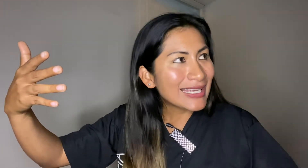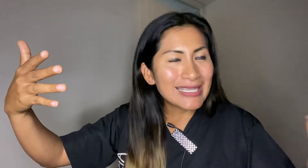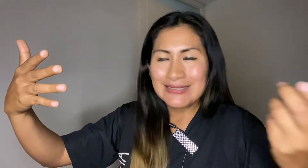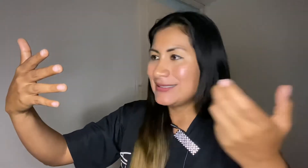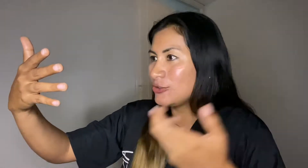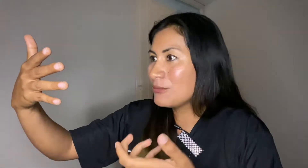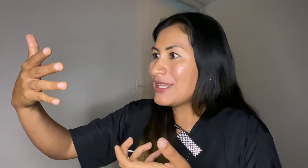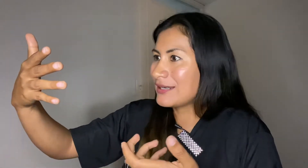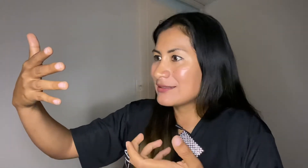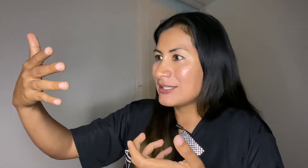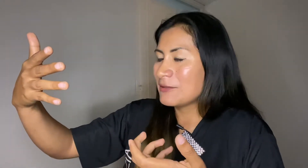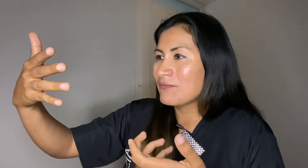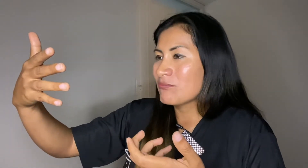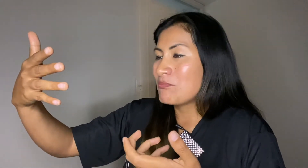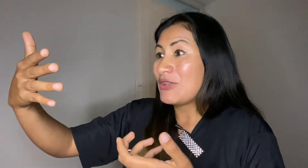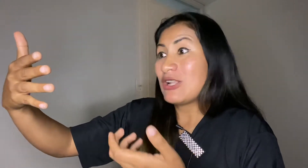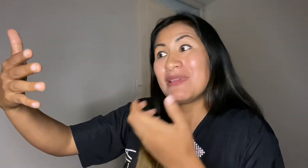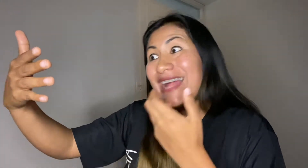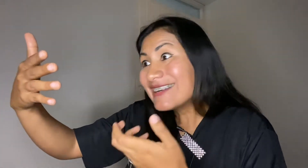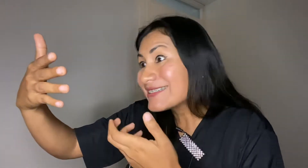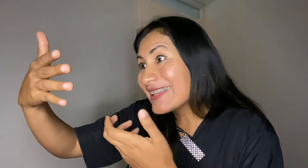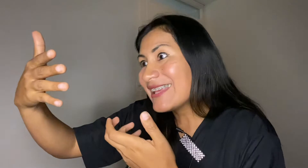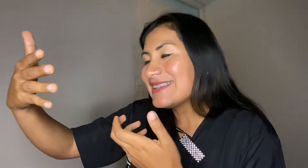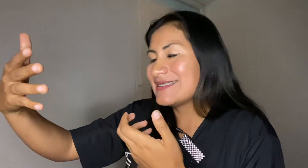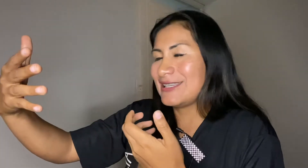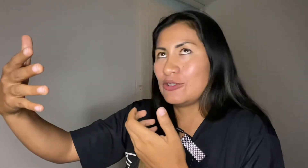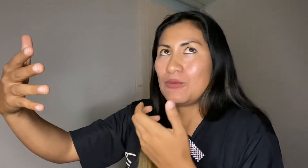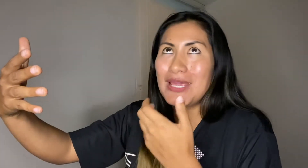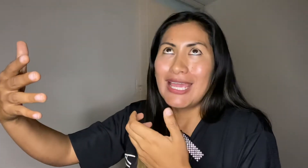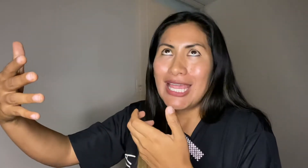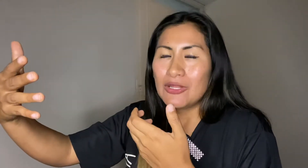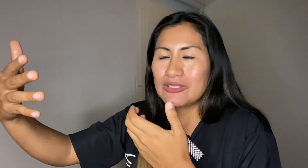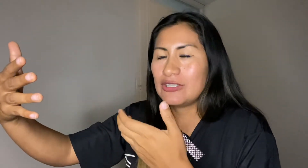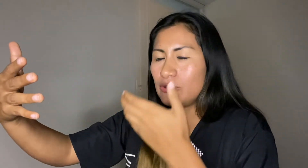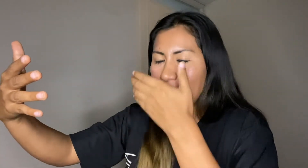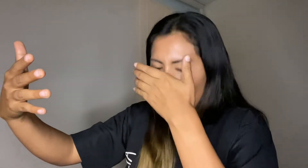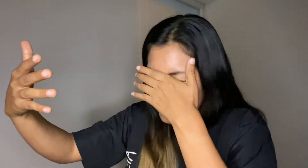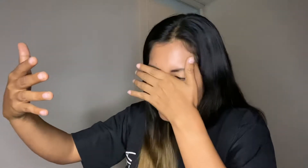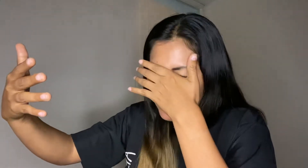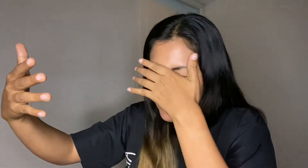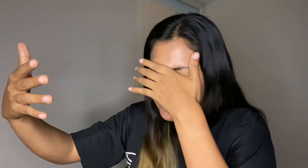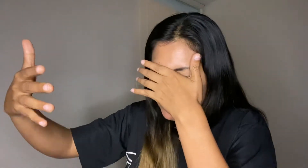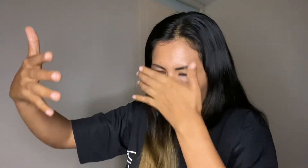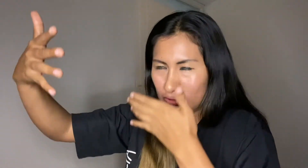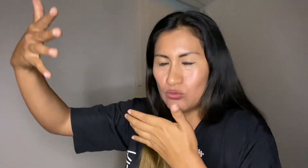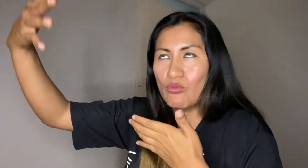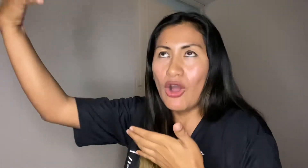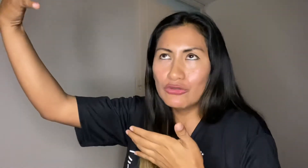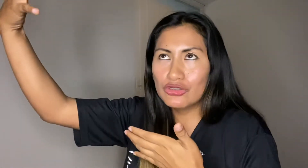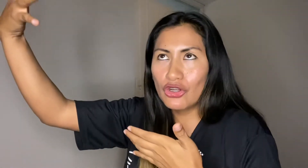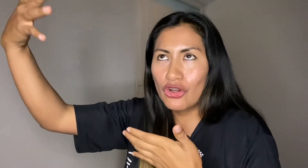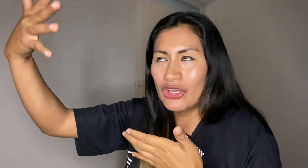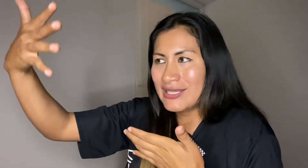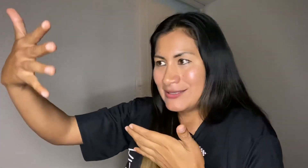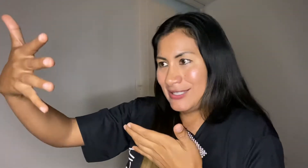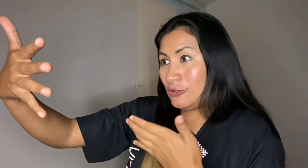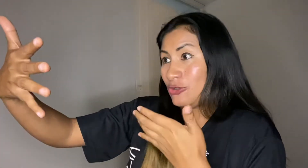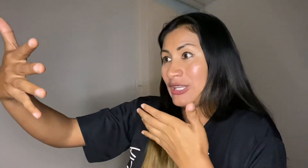necesito mirarte, pero al mirarte siento miedo, siento vergüenza, siento que eres un monstruo, siento que